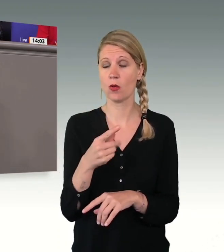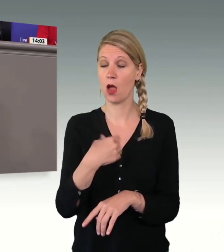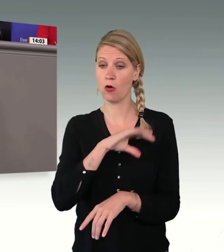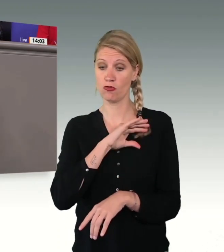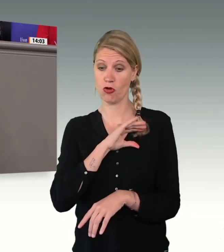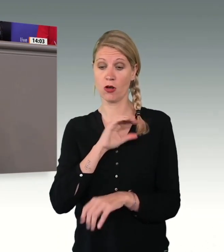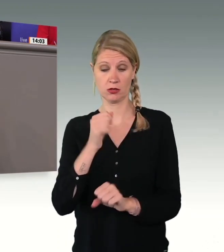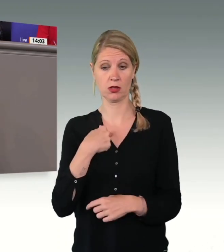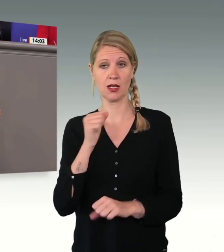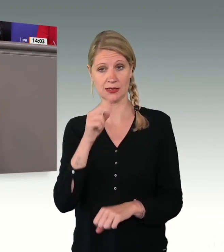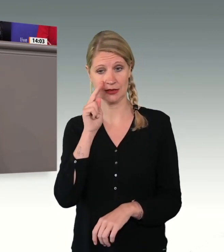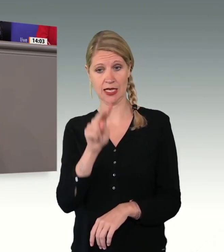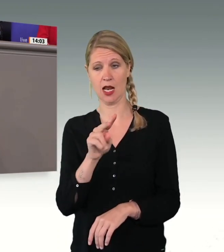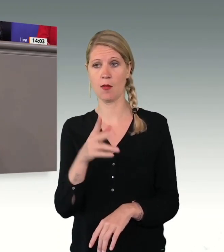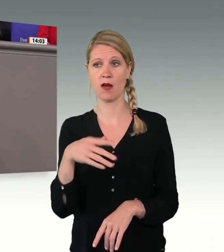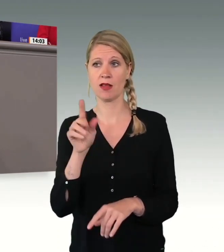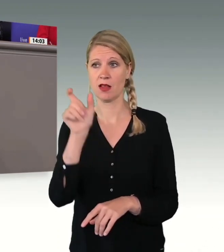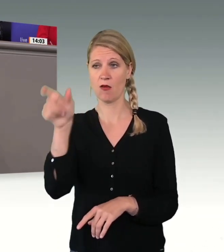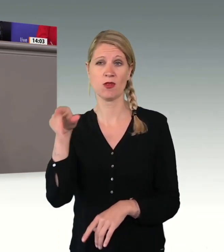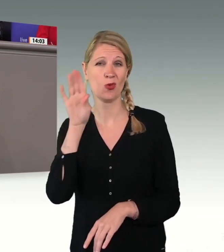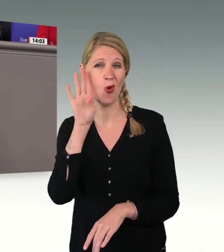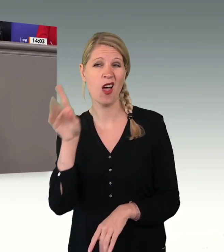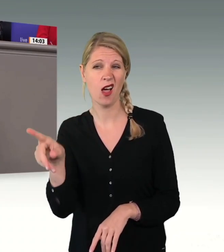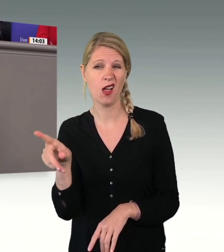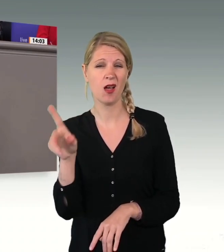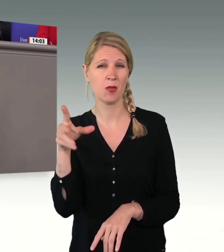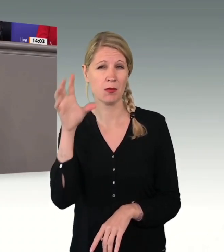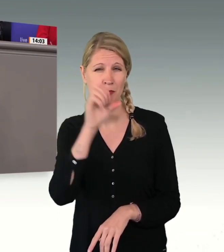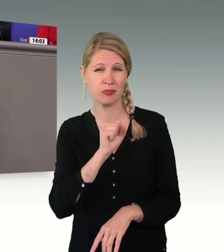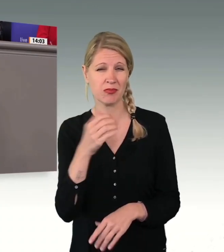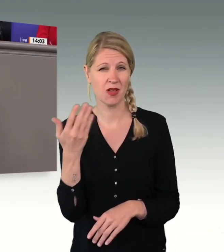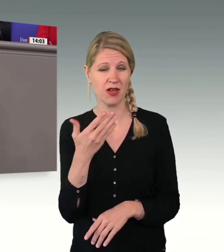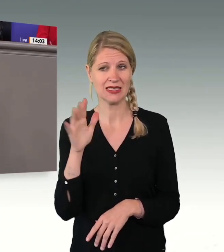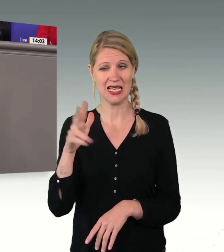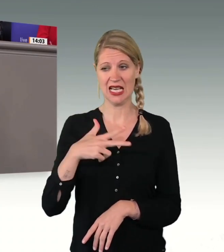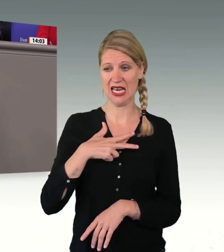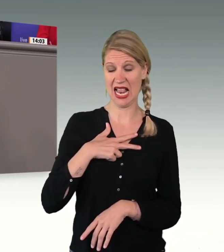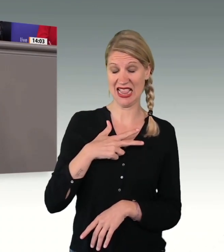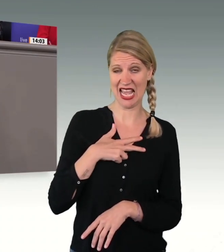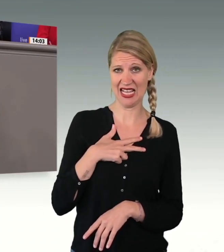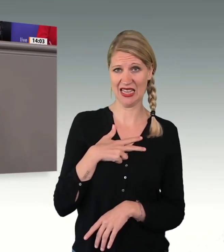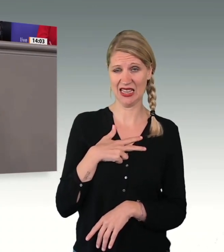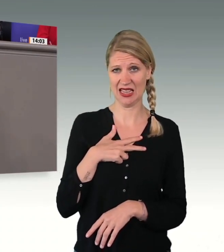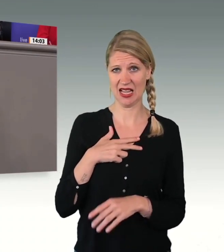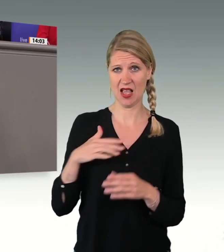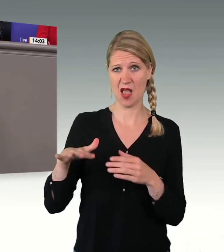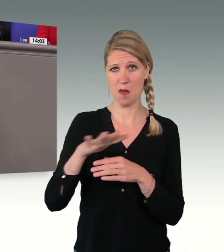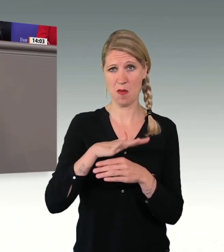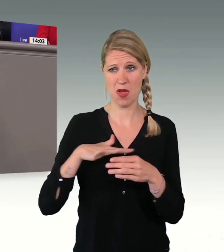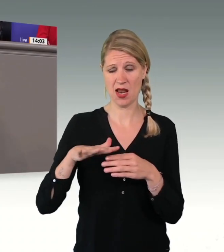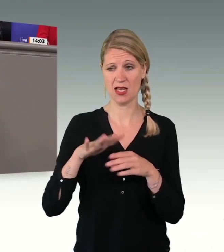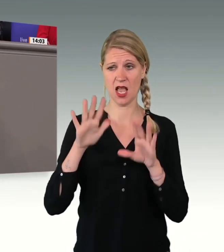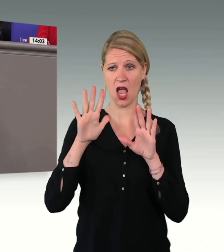Aber wenn man Ihnen zuhört, dann muss man feststellen, dass Sie die Realitäten im Bereich Asyl und